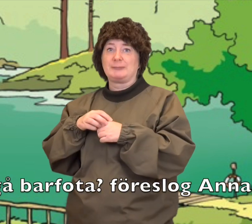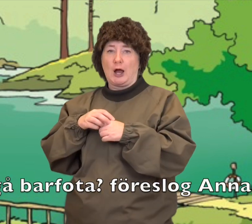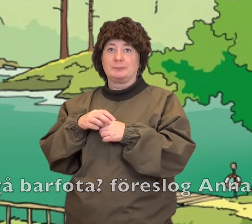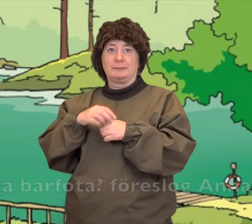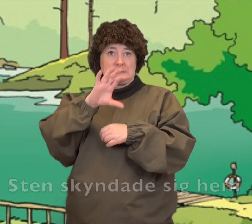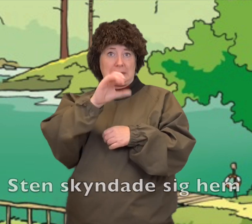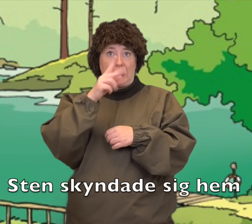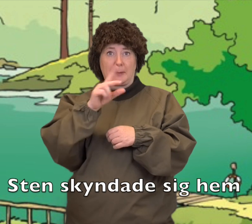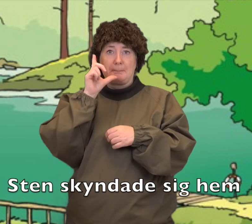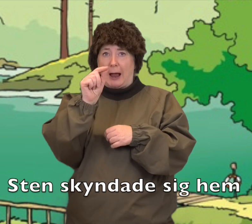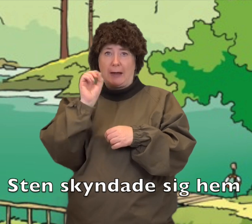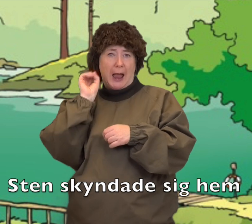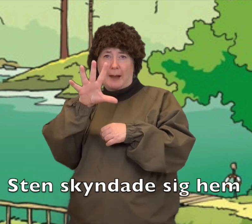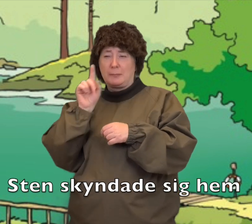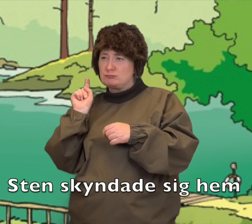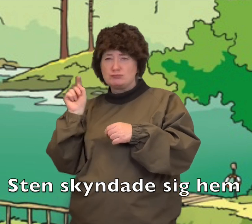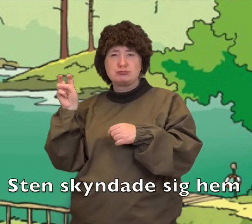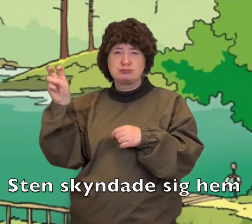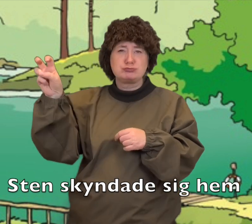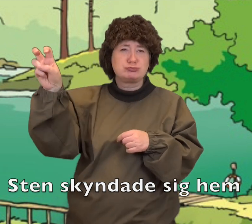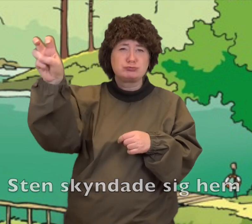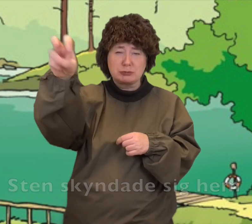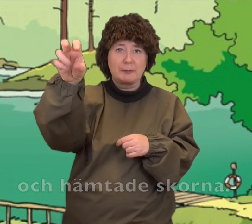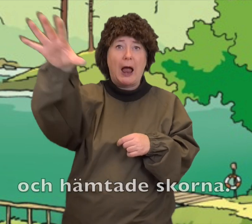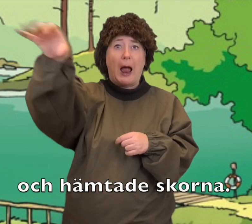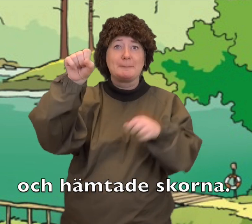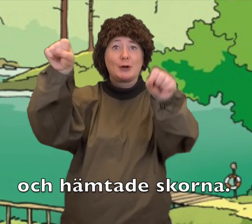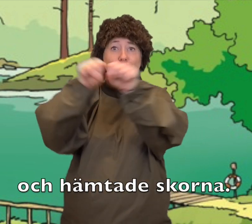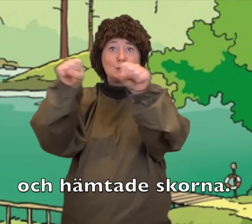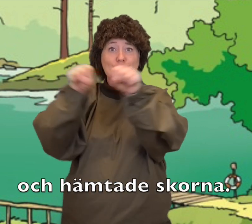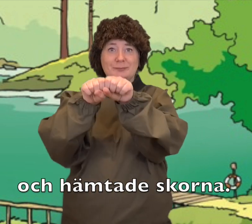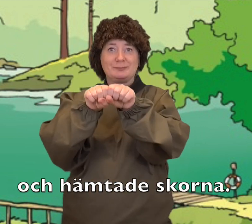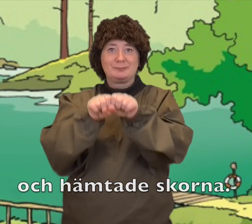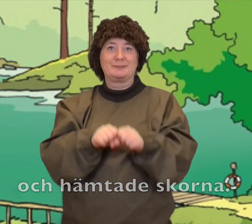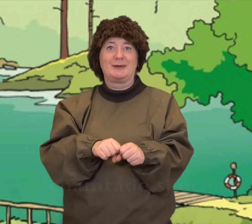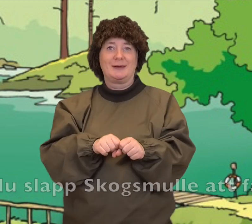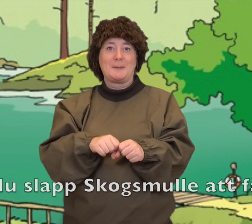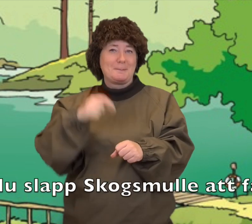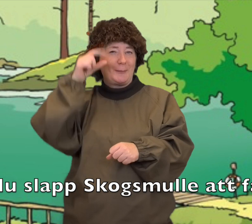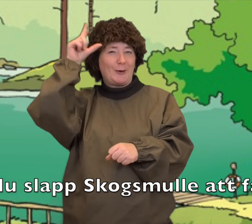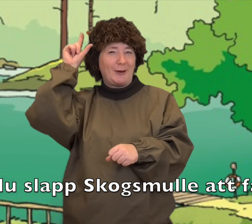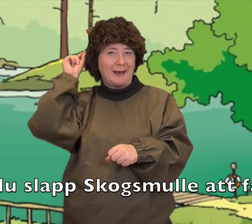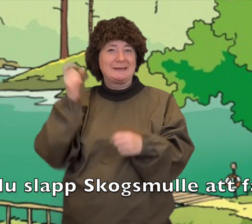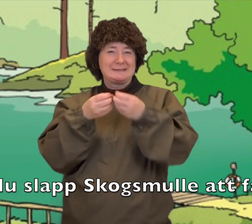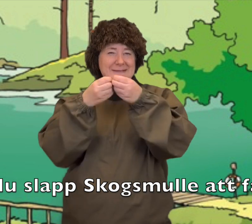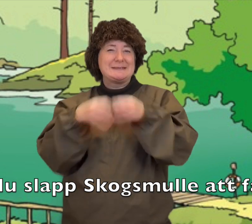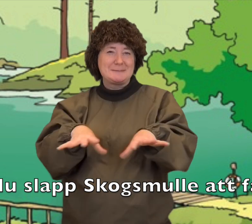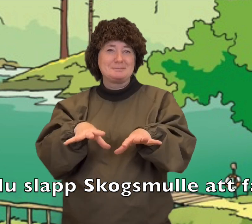Sten skyndade sig hem och hämtade skorna. Nu slapp skogsmulle